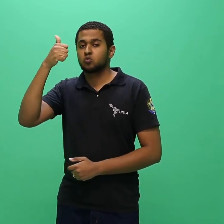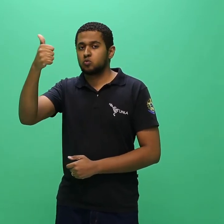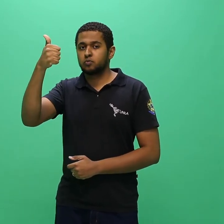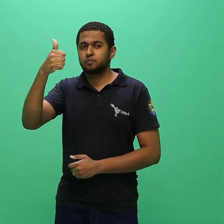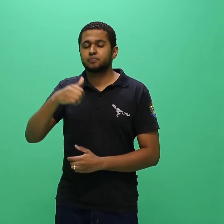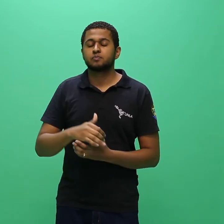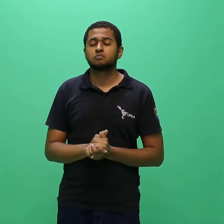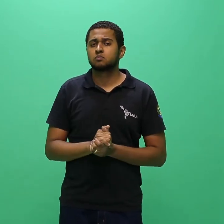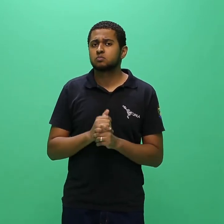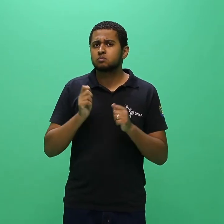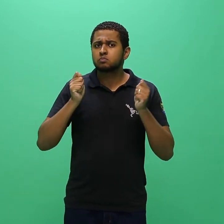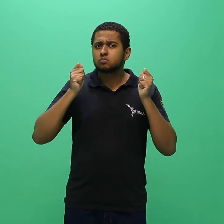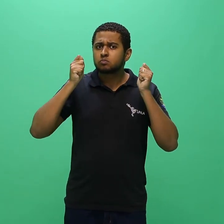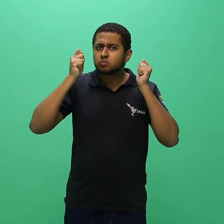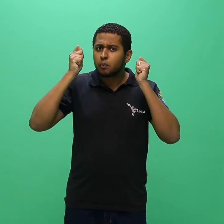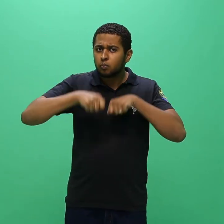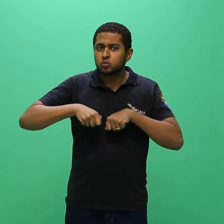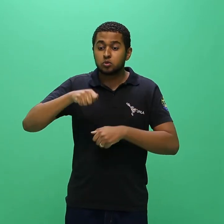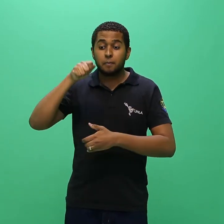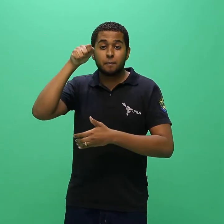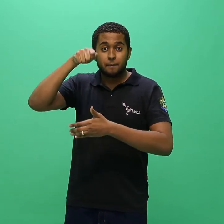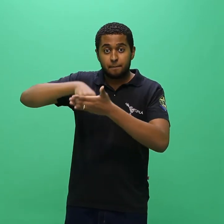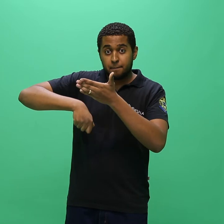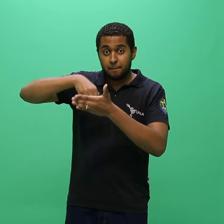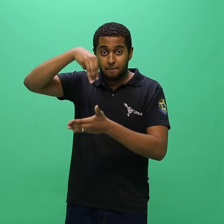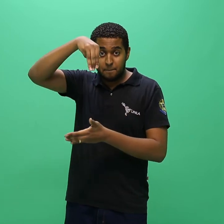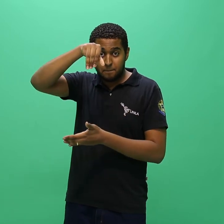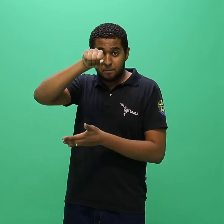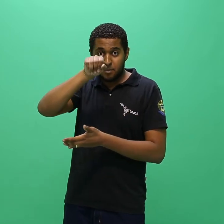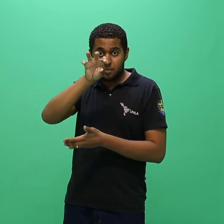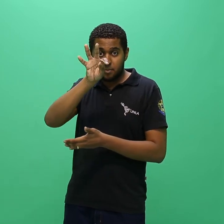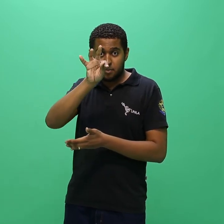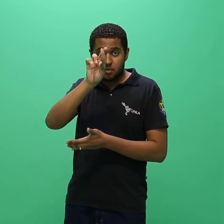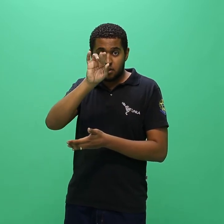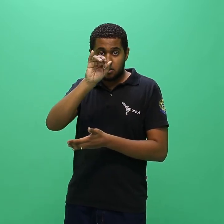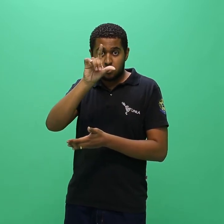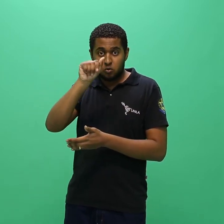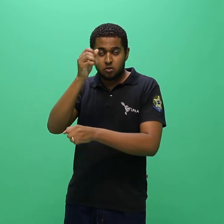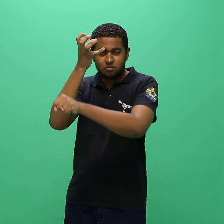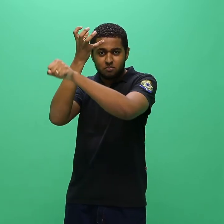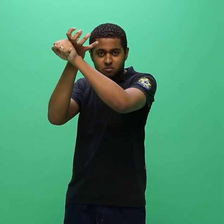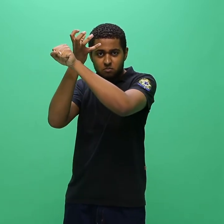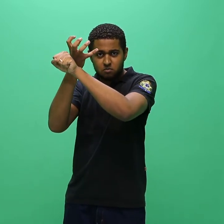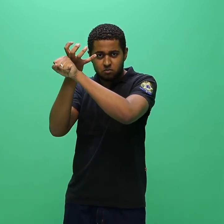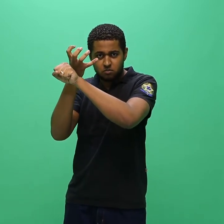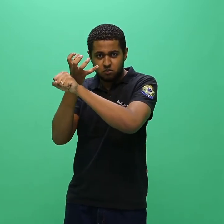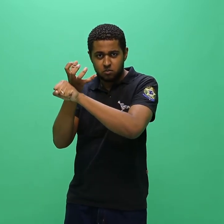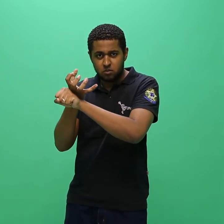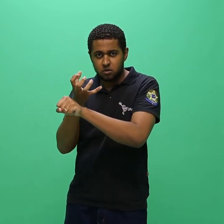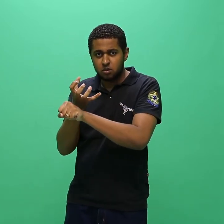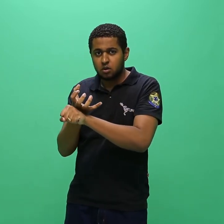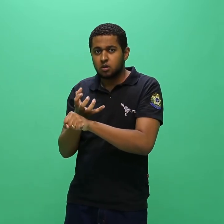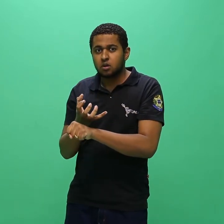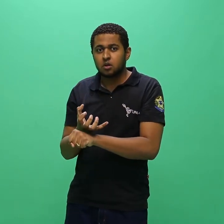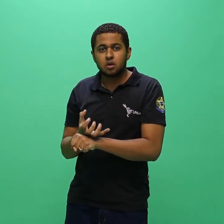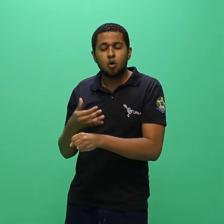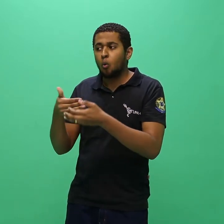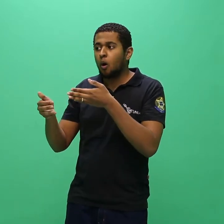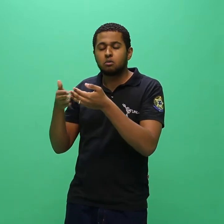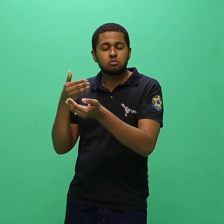curriculares de quaisquer semestre do curso, mediante a existência de vagas e